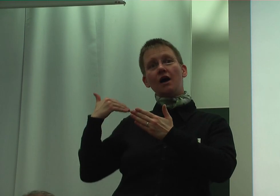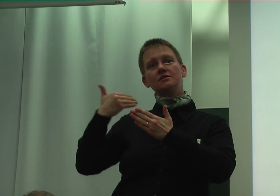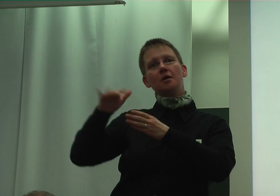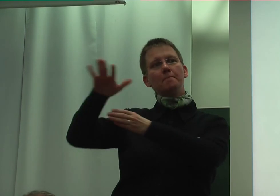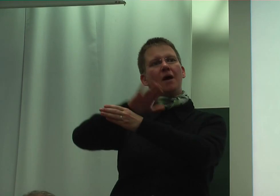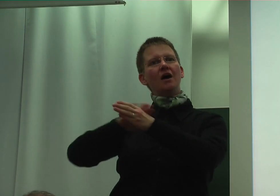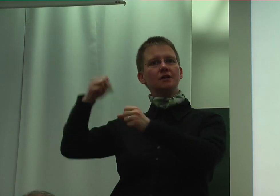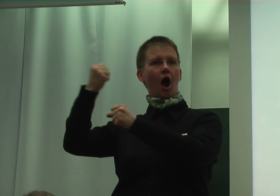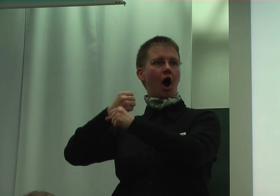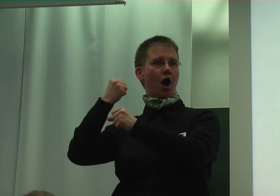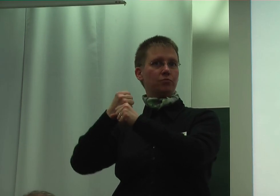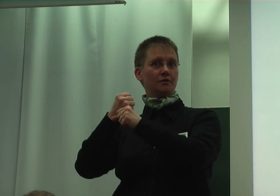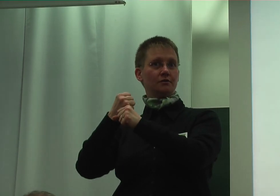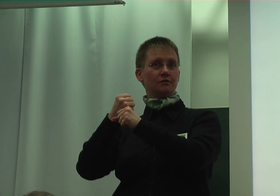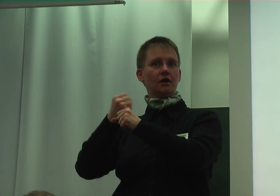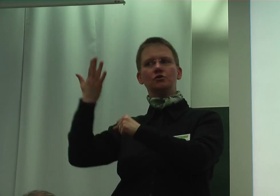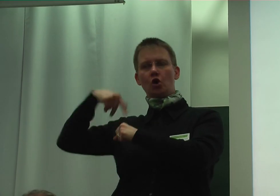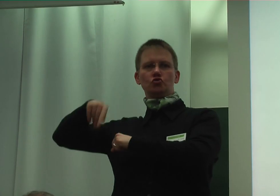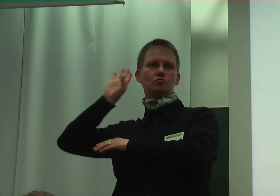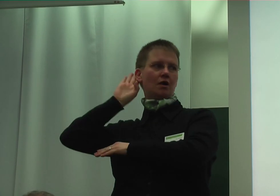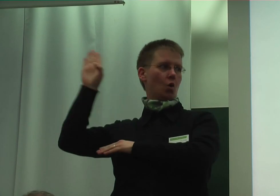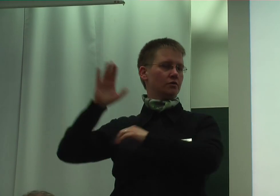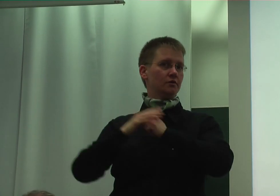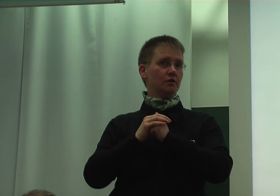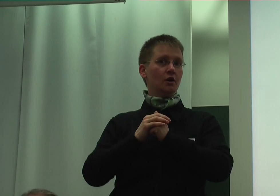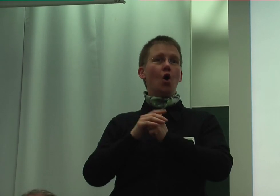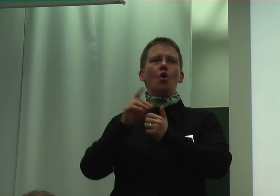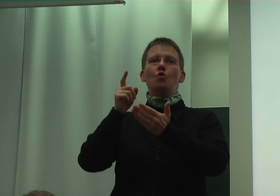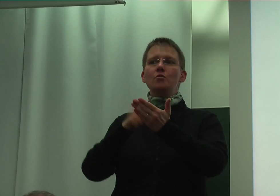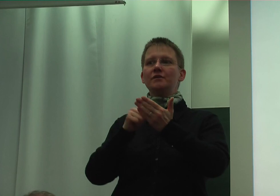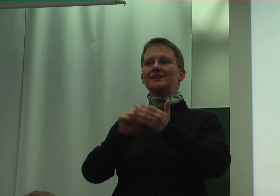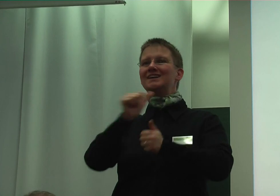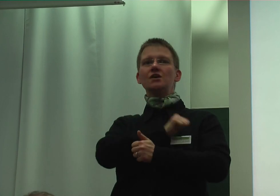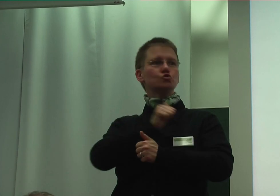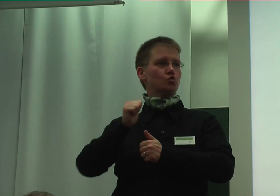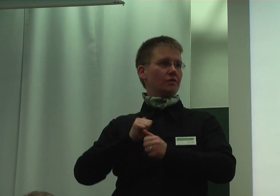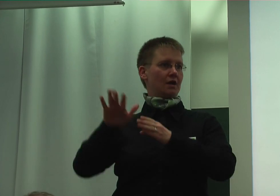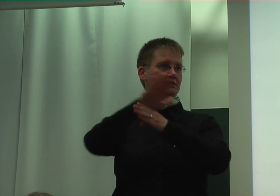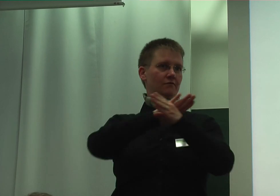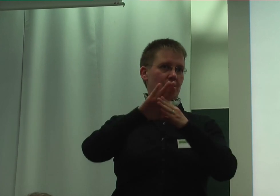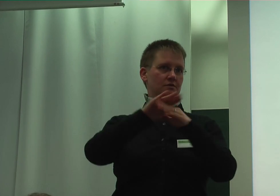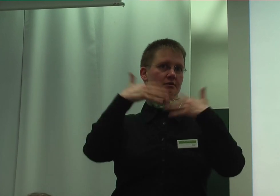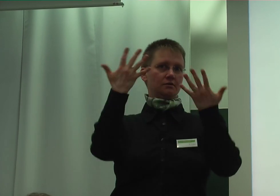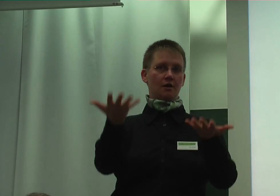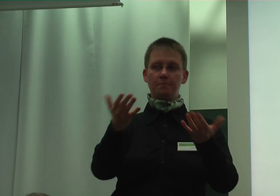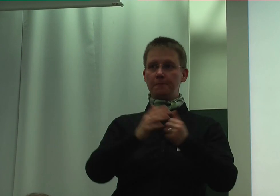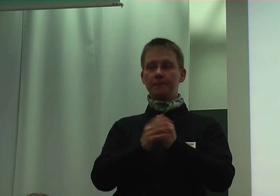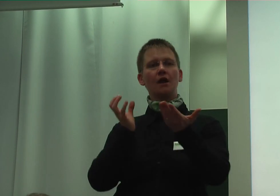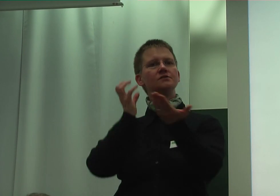Arbeit, von der wir hier auch schon gehört, und bedingt im Gesundheitsleben ergeben, in dem Einsätze von